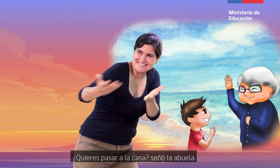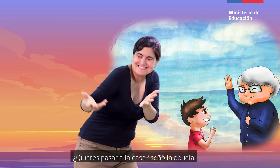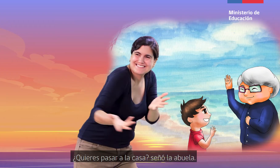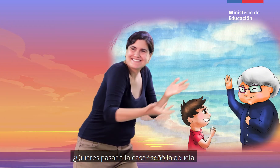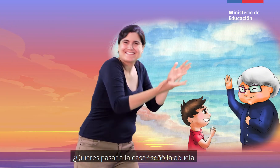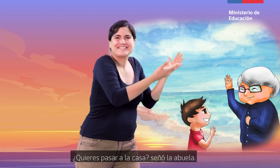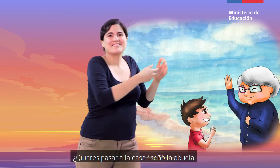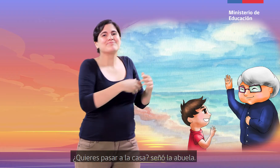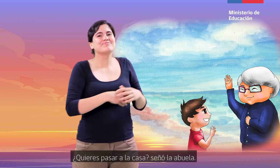Señó la abuela.